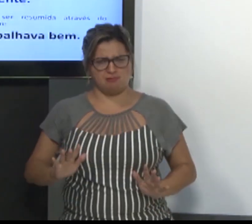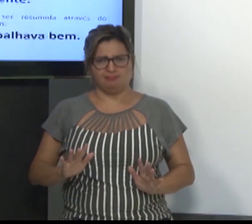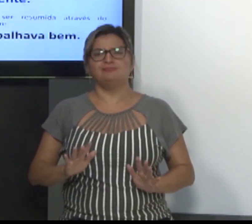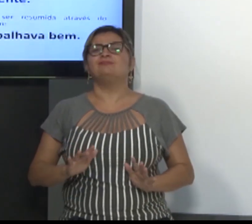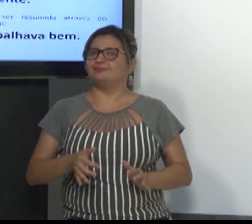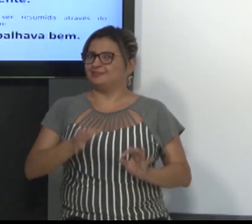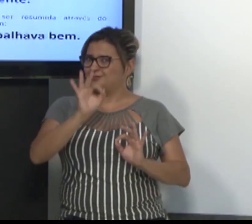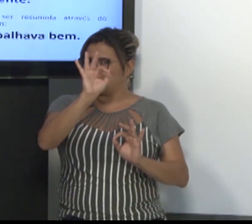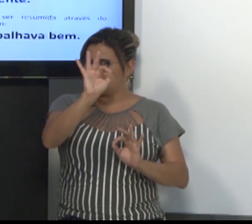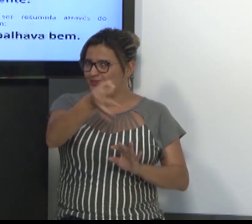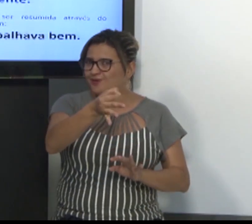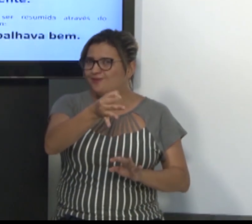que a frase tenha mais sentido.